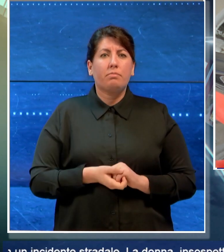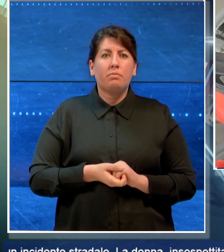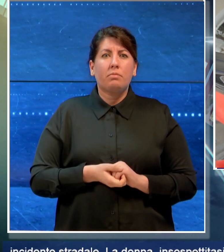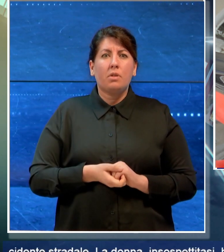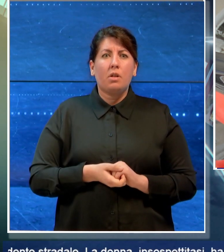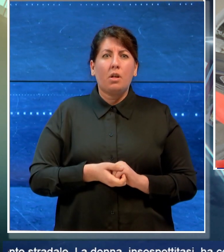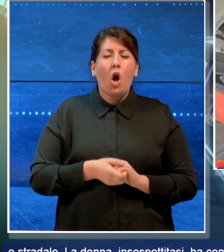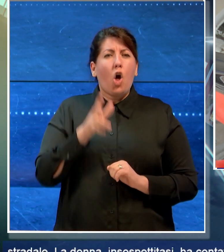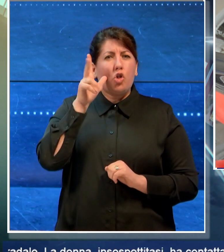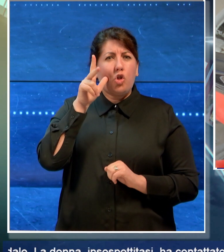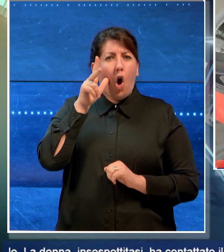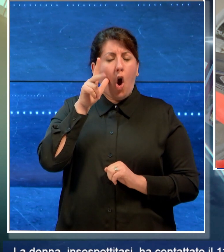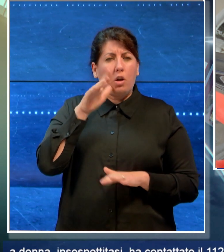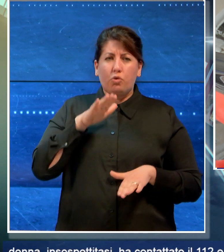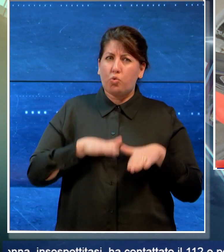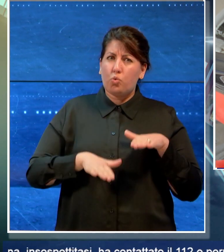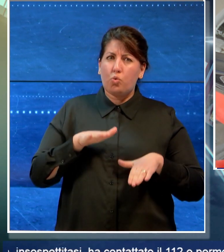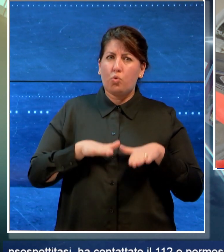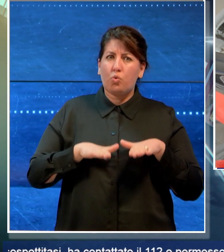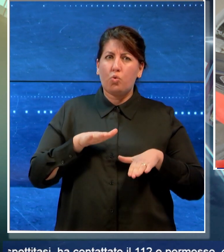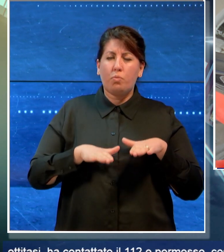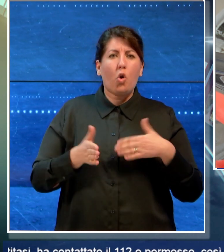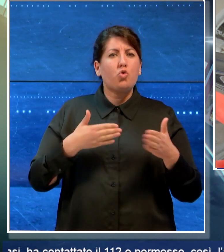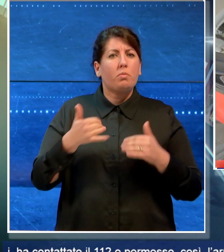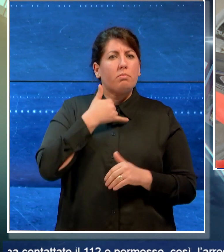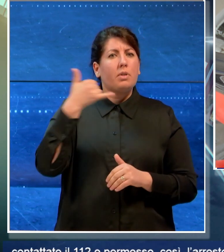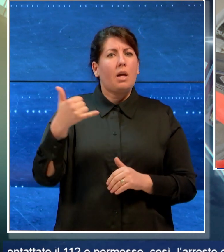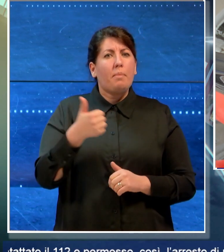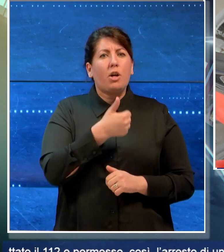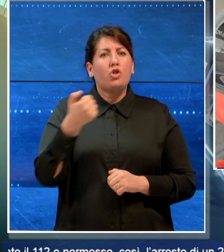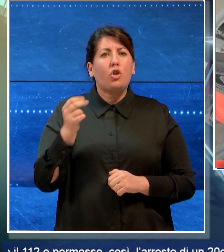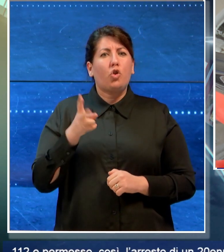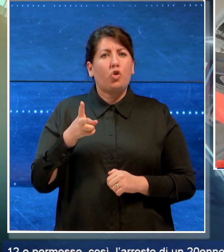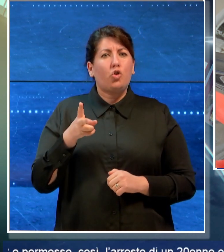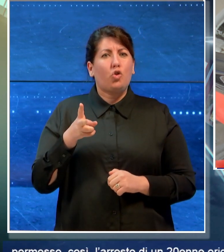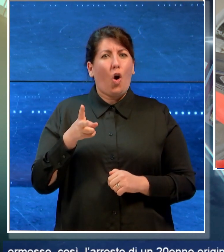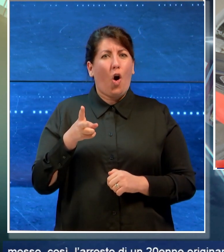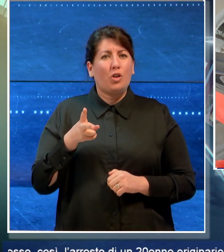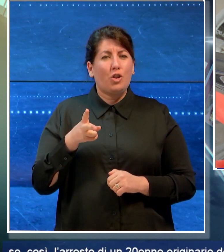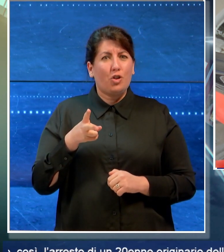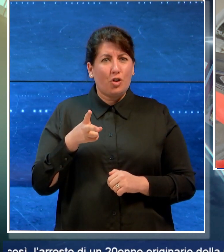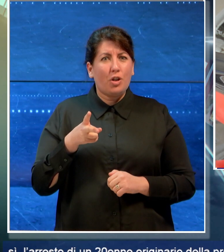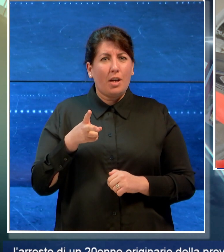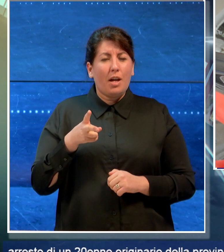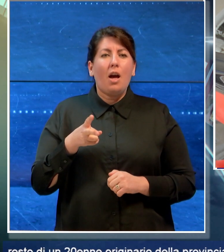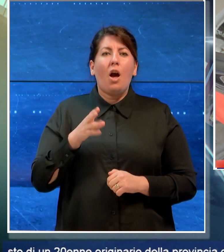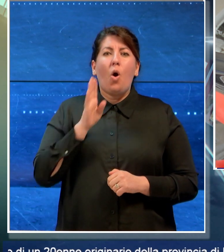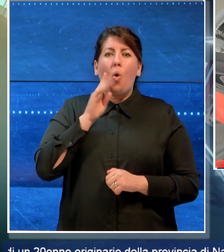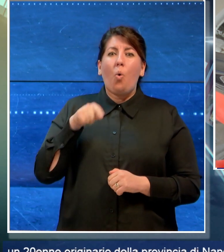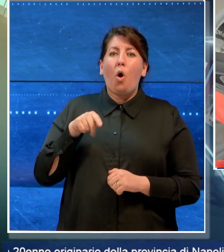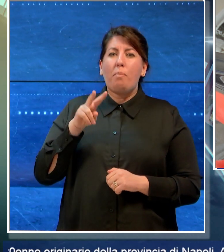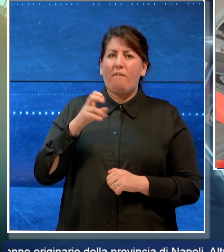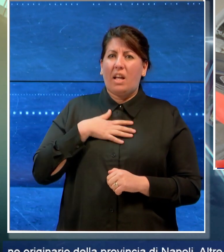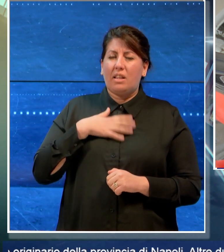insospettita si è contattato il 112 e ha permesso così l'arresto di un ventenne